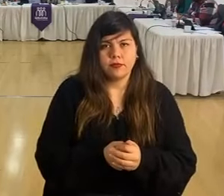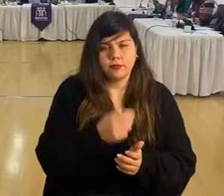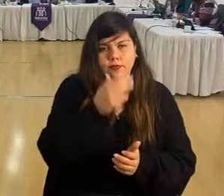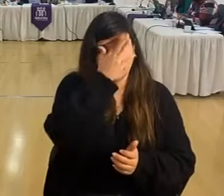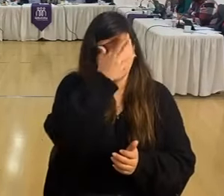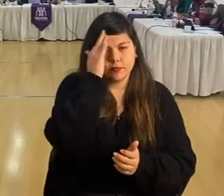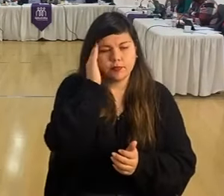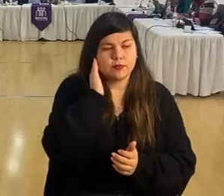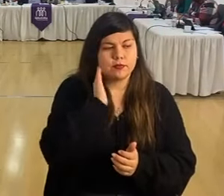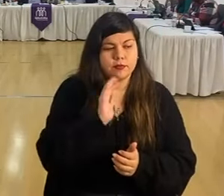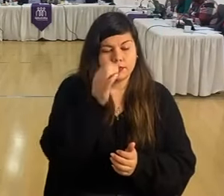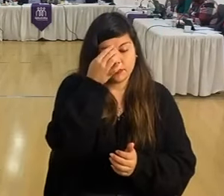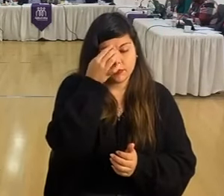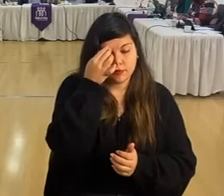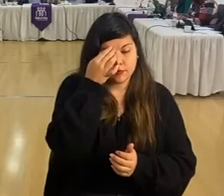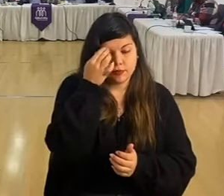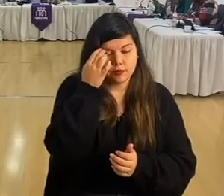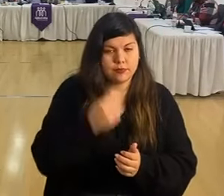¿Varios?